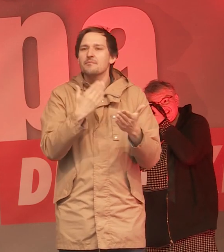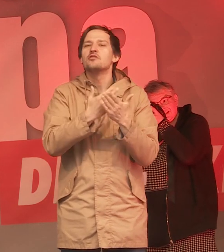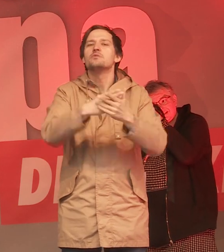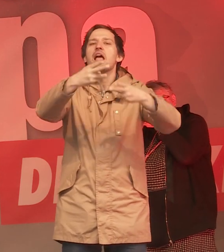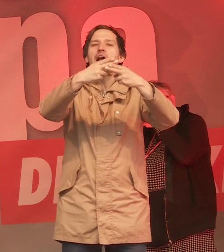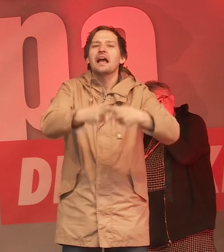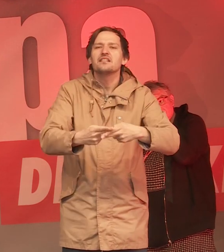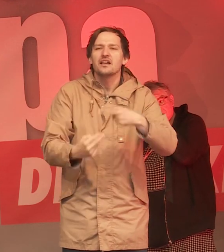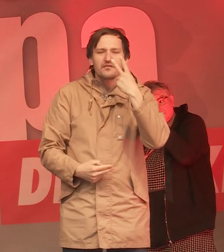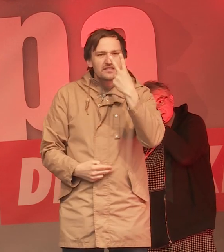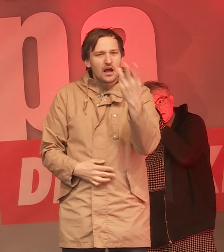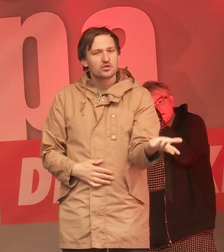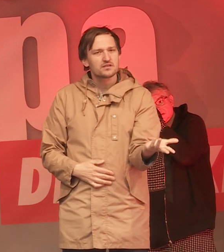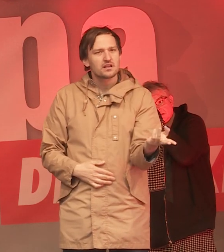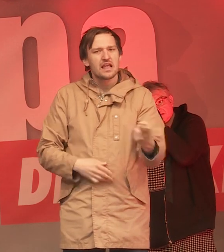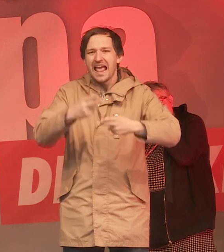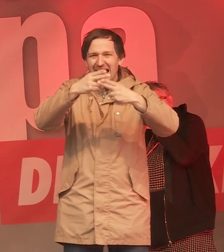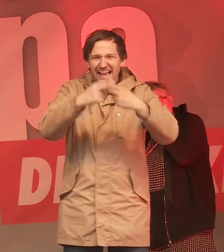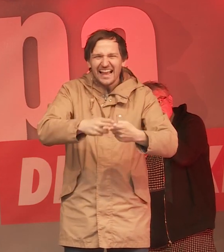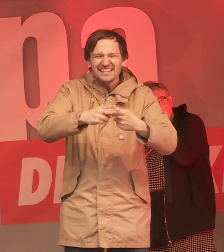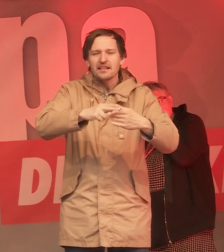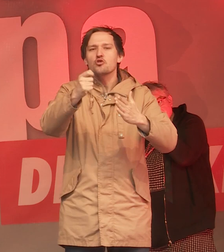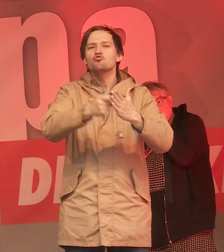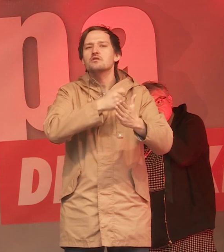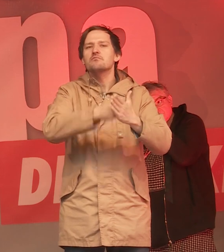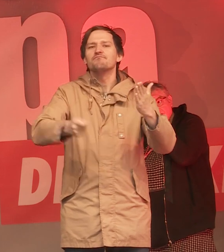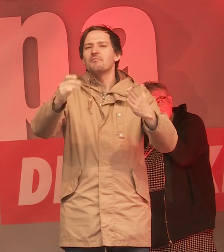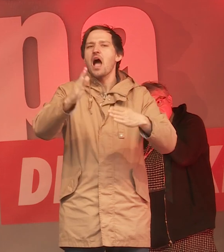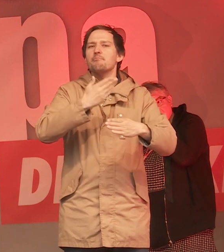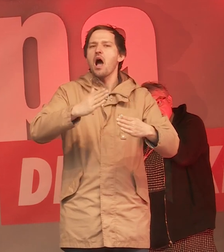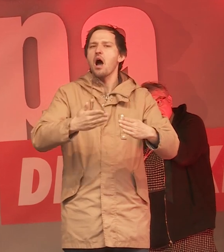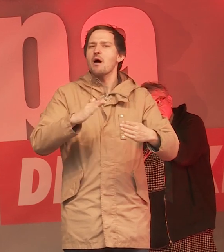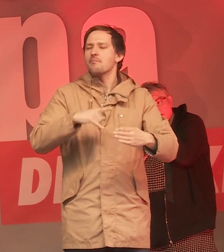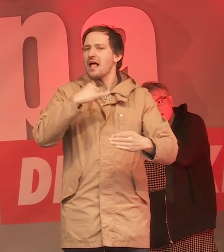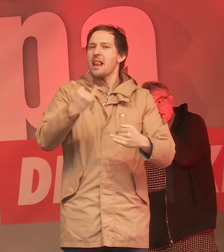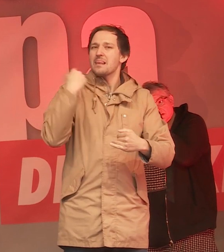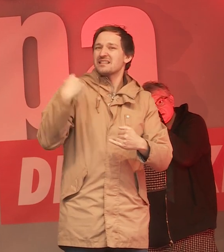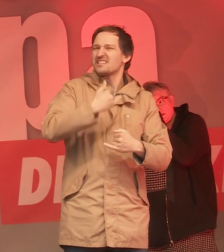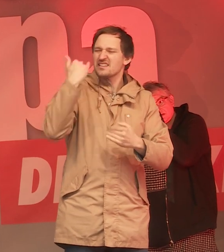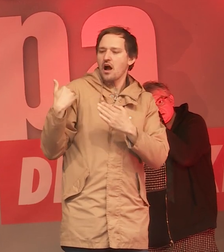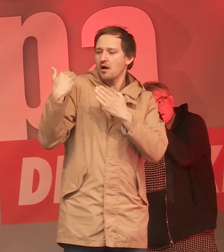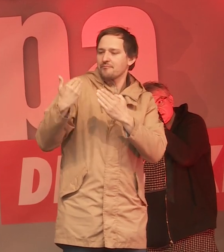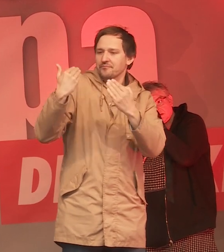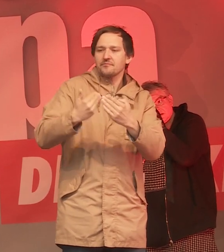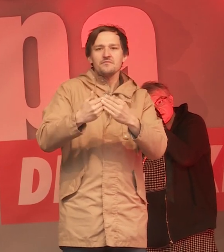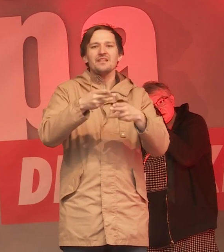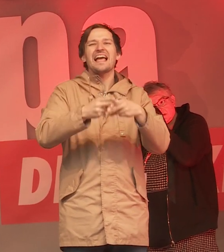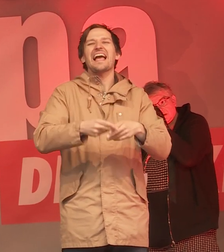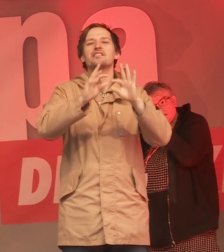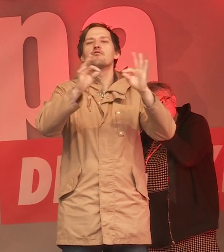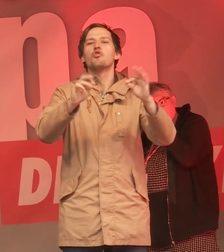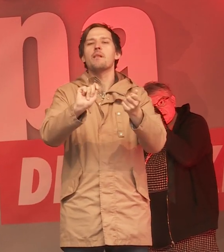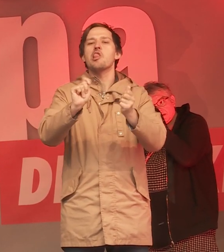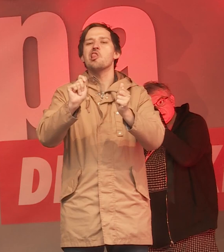Renten. Was sind denn die ganzen Rentenkürzungen, die Sie da über Jahre beschlossen haben, immer wieder die Rentenformel verändert,